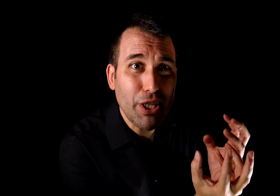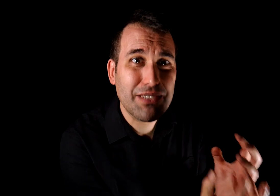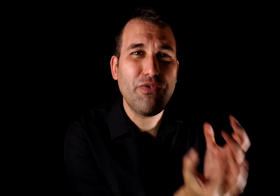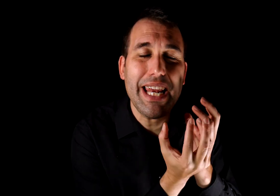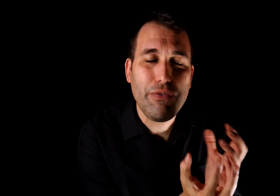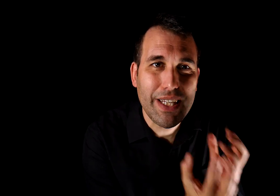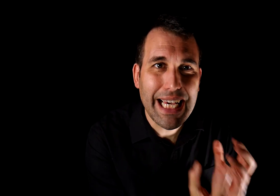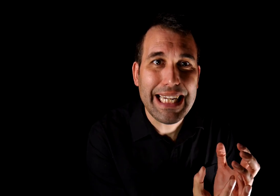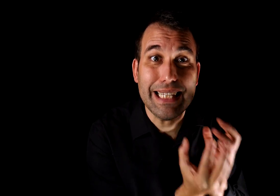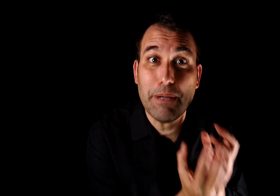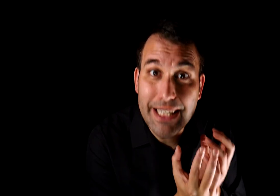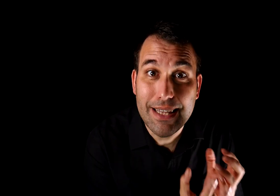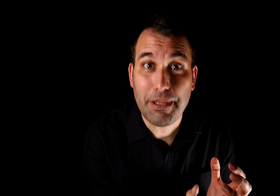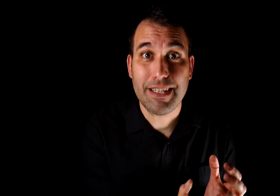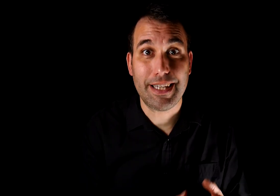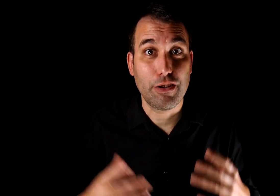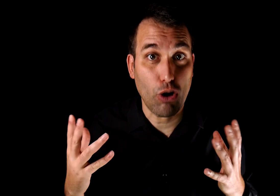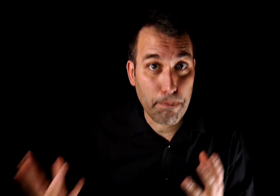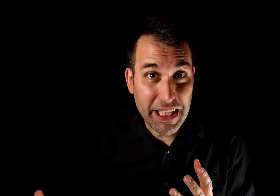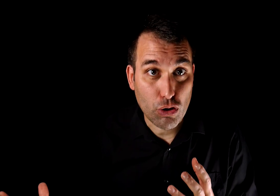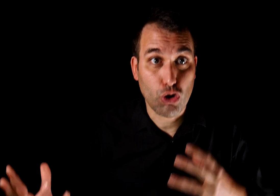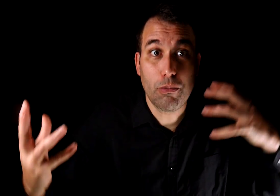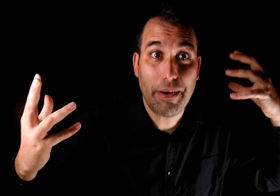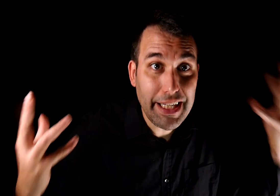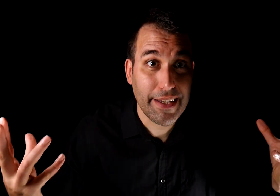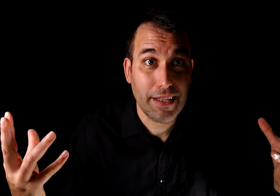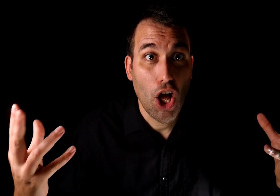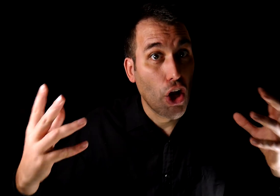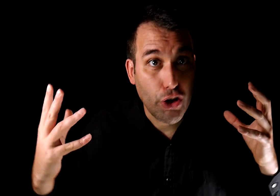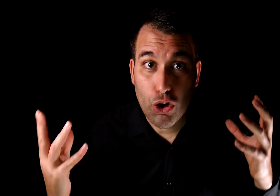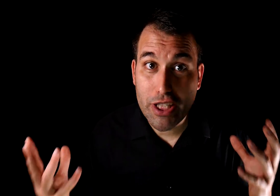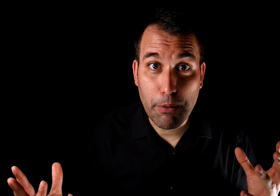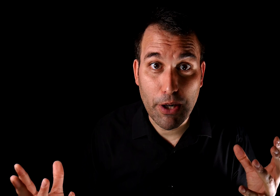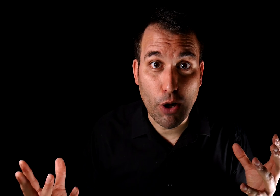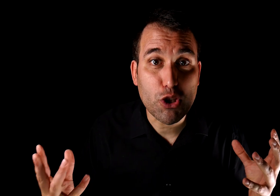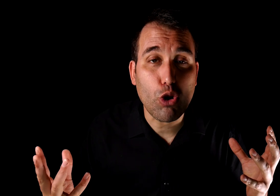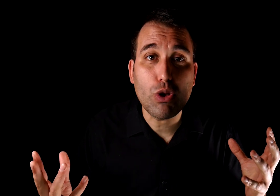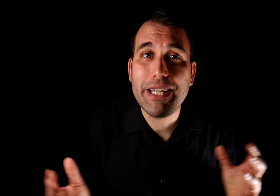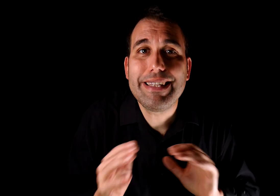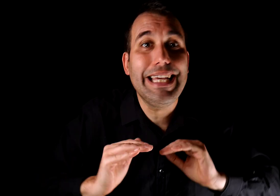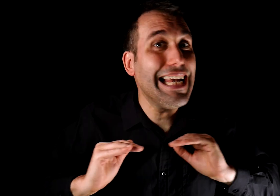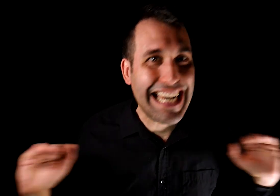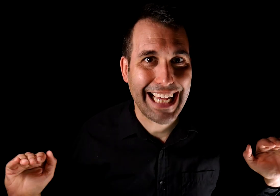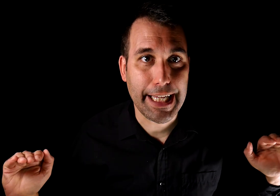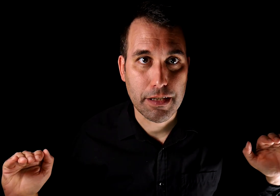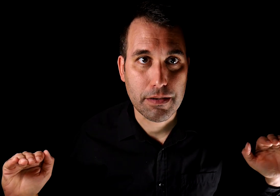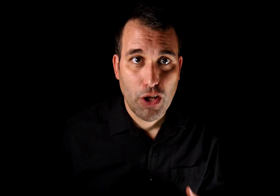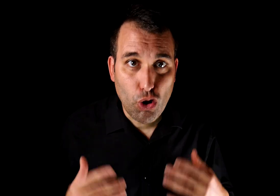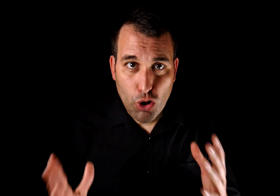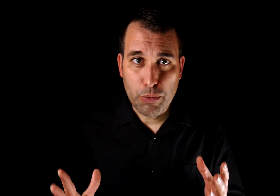puedas verificar independientemente tanto el peso como la validez, no se ha probado absolutamente nada. Todo lo que